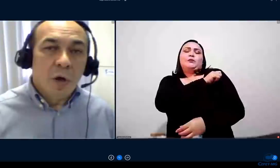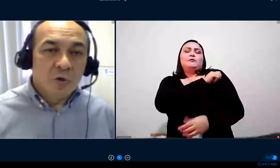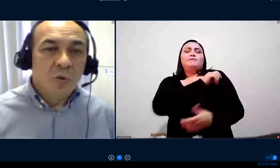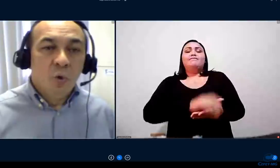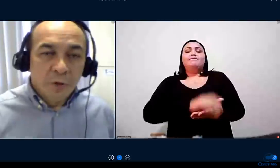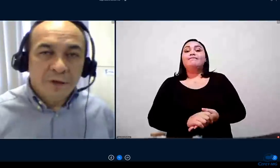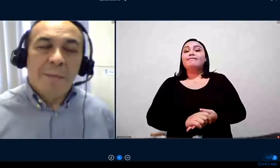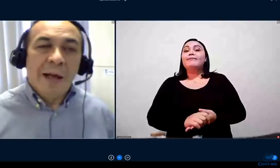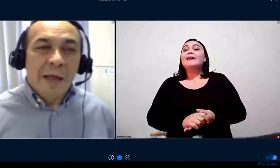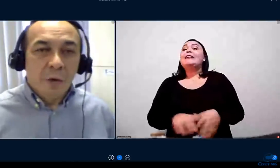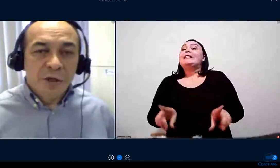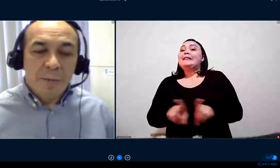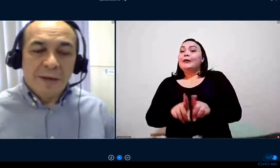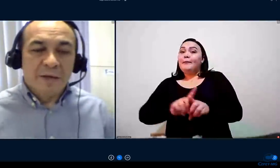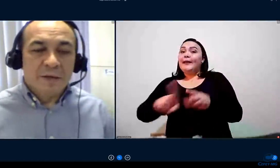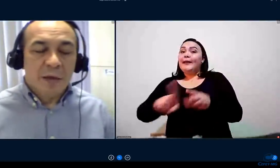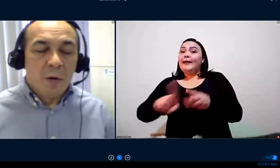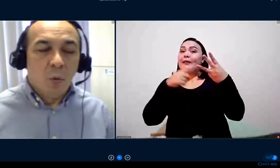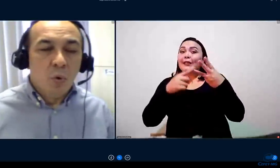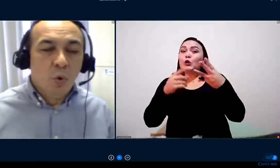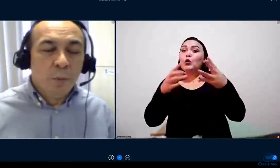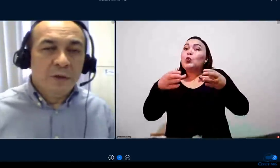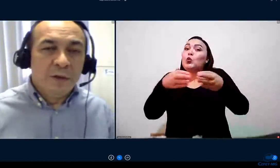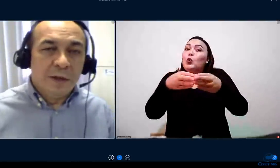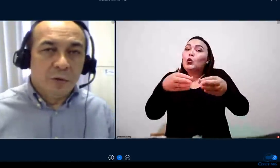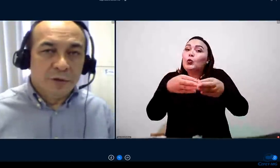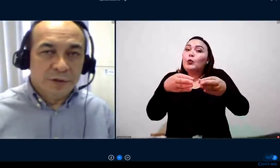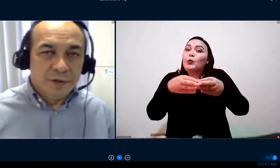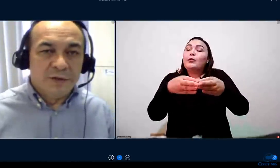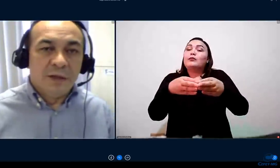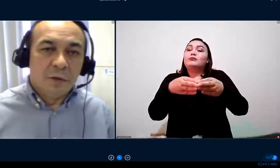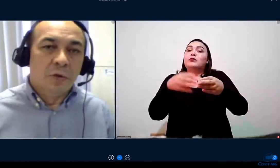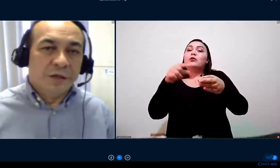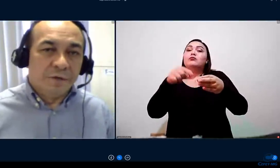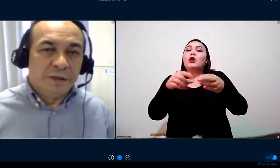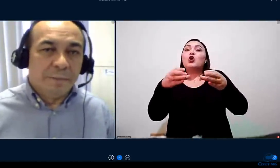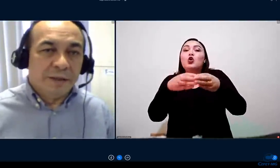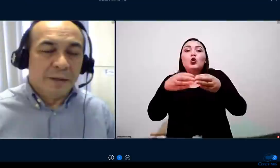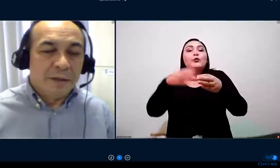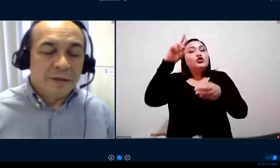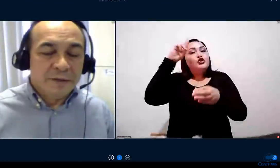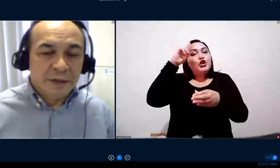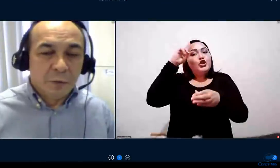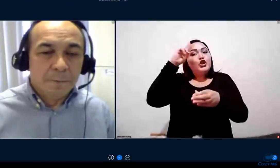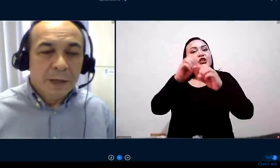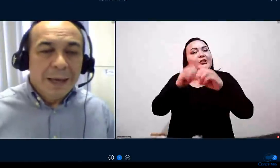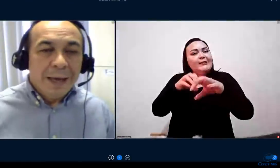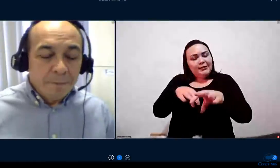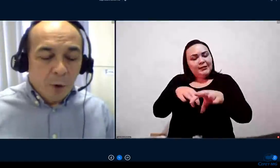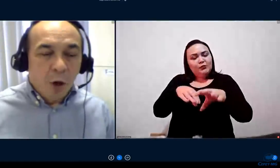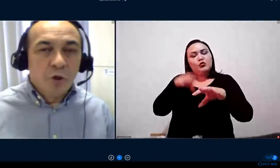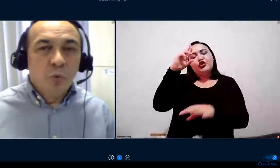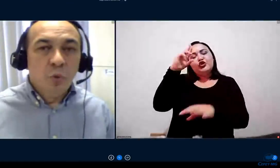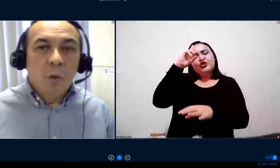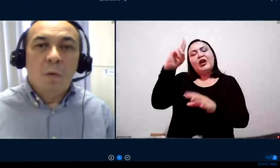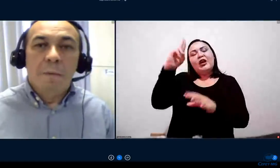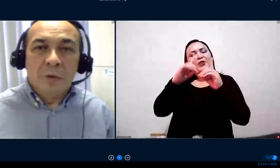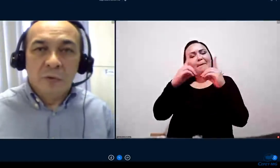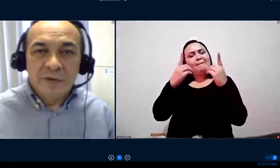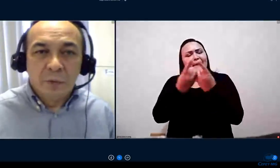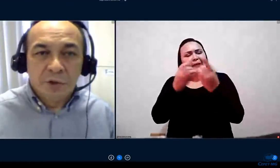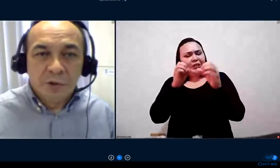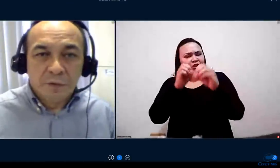o nosso grupo de trabalho, aí eu chamo a atenção, o grupo de diretores de ensino, o chefe de departamento de ensino, em prol de um